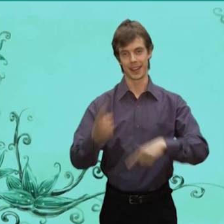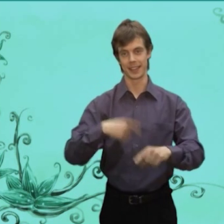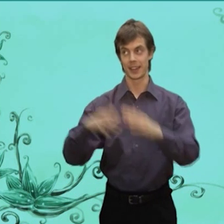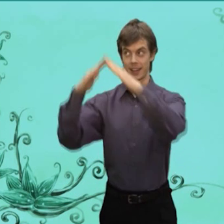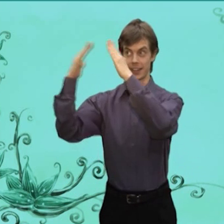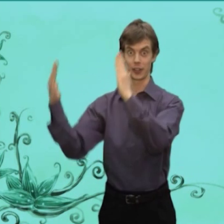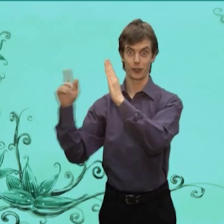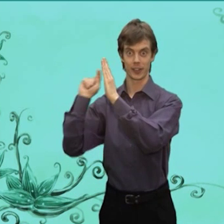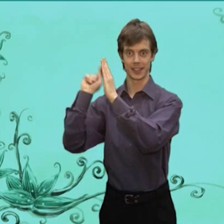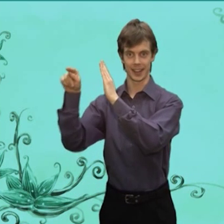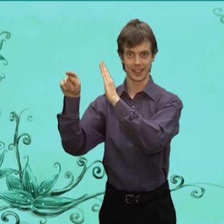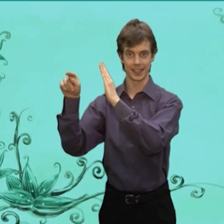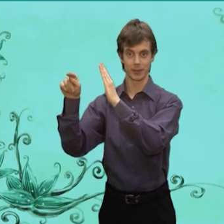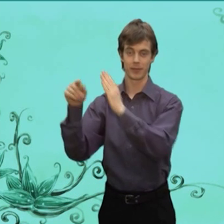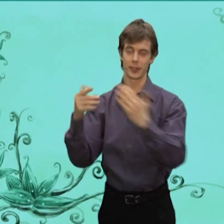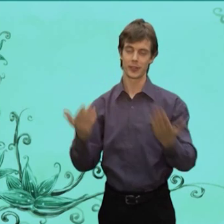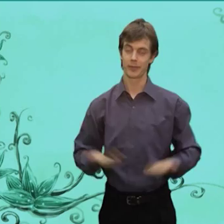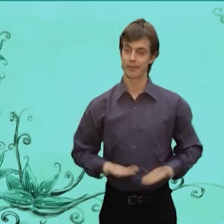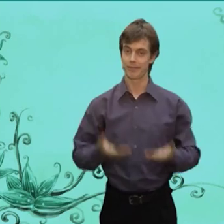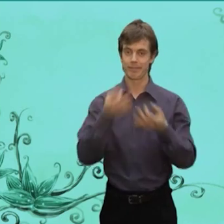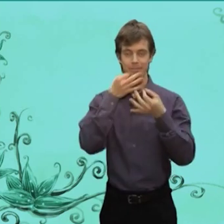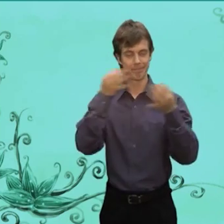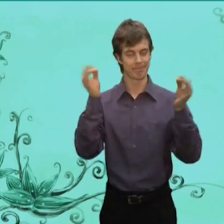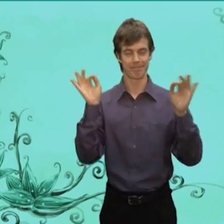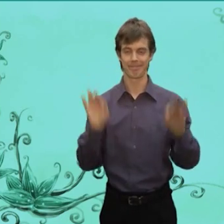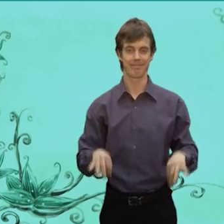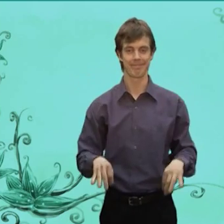И опять на чердак И горя ему мало